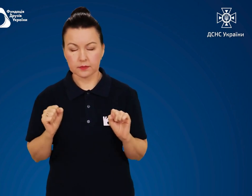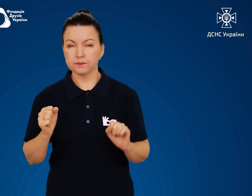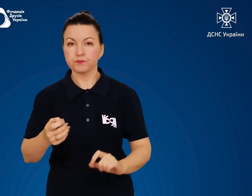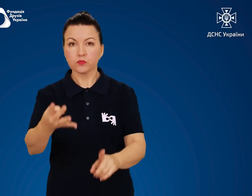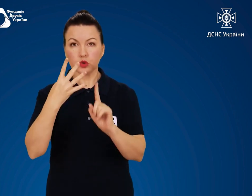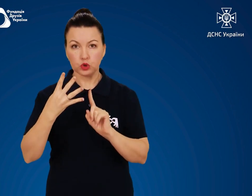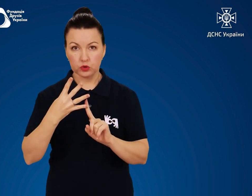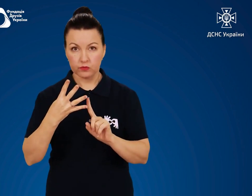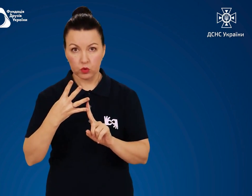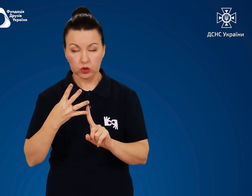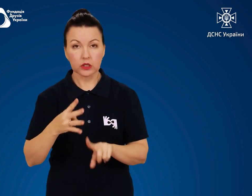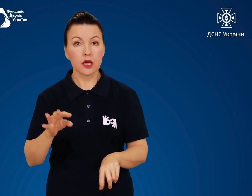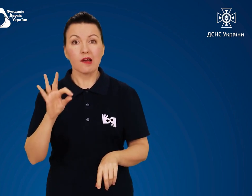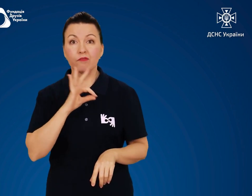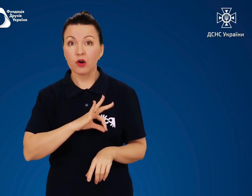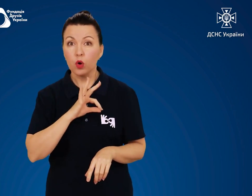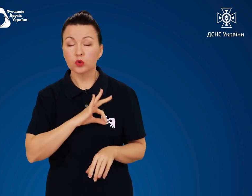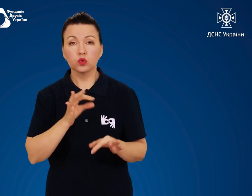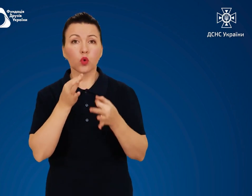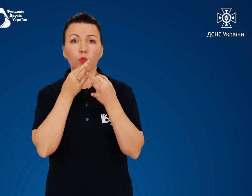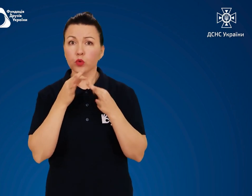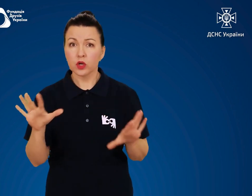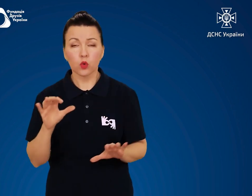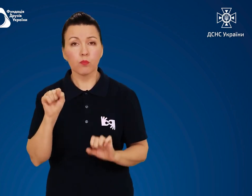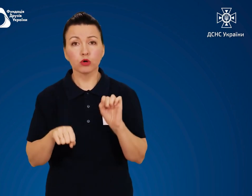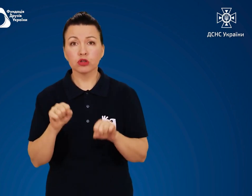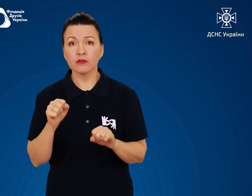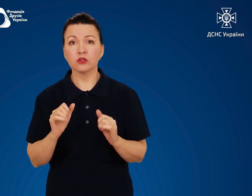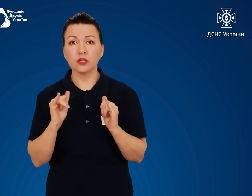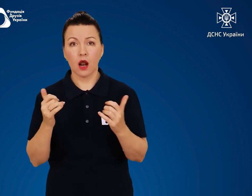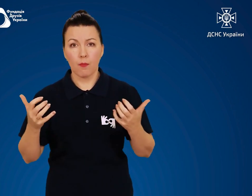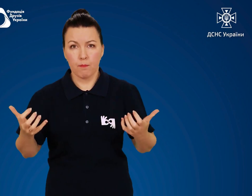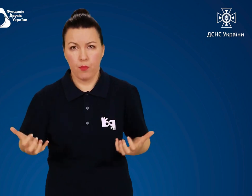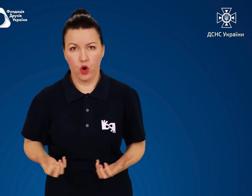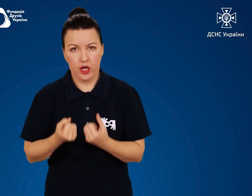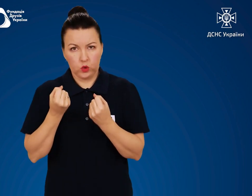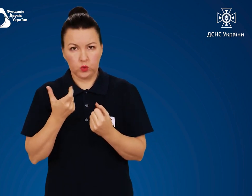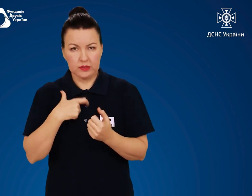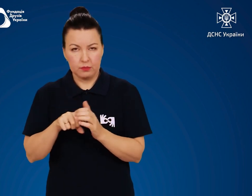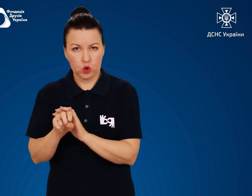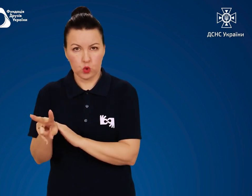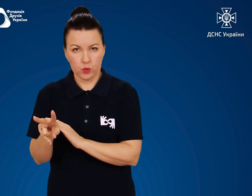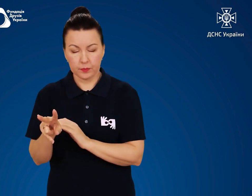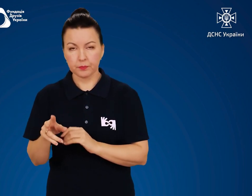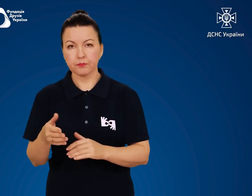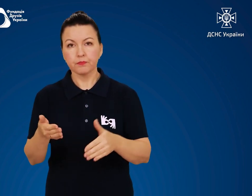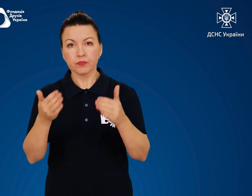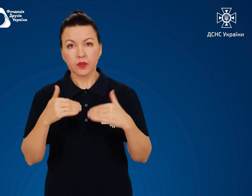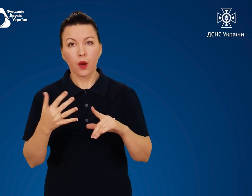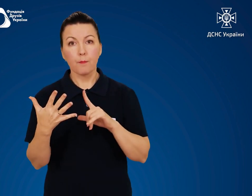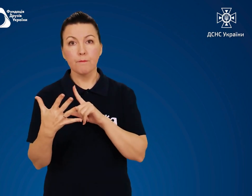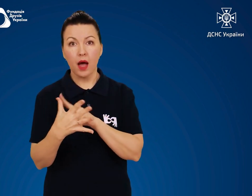Використайте будь-яку можливість для порятунку П'яте